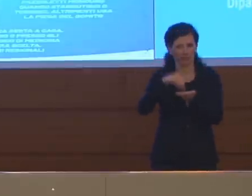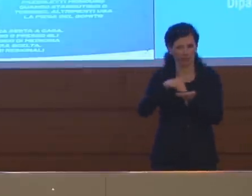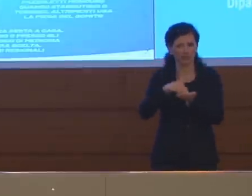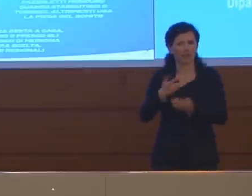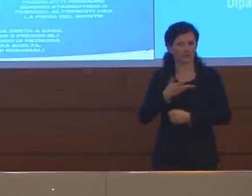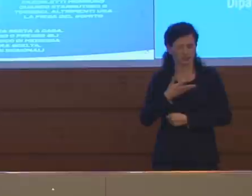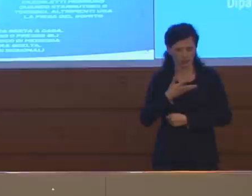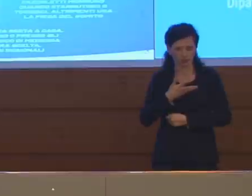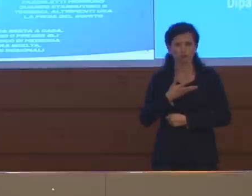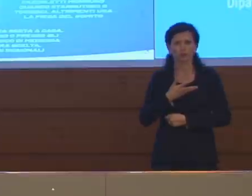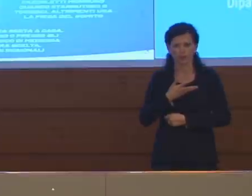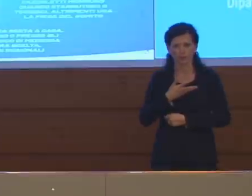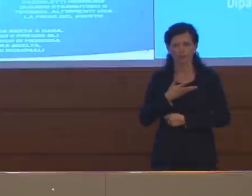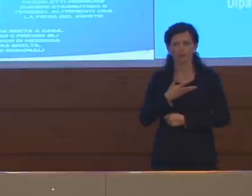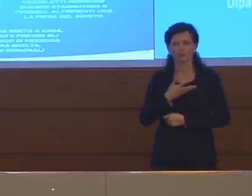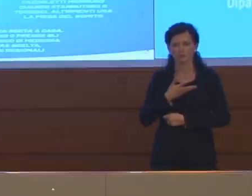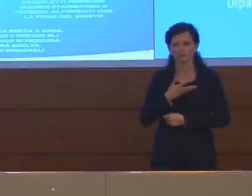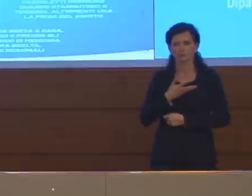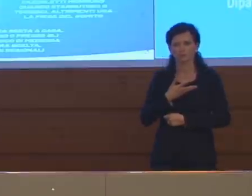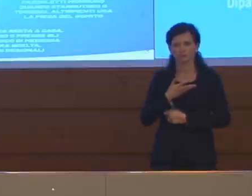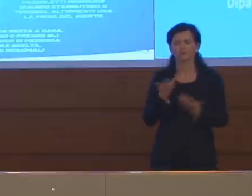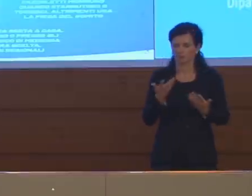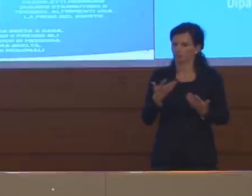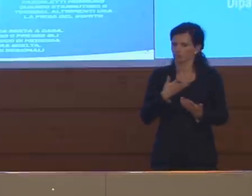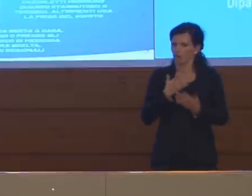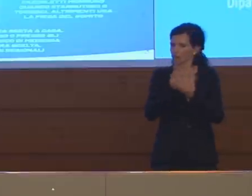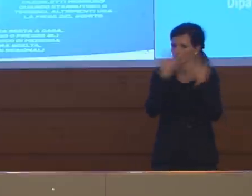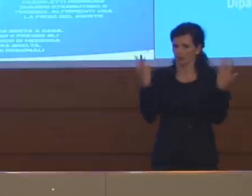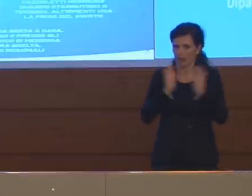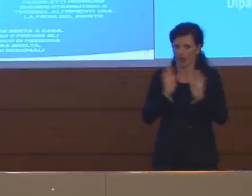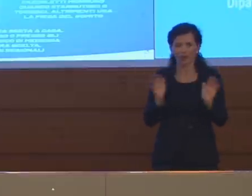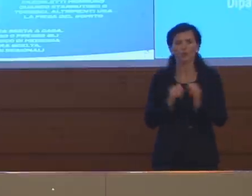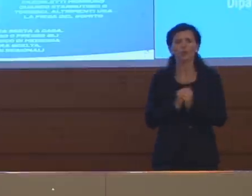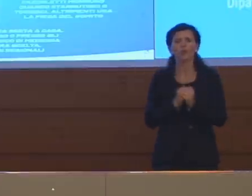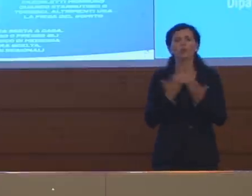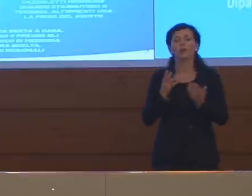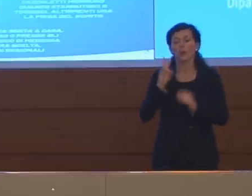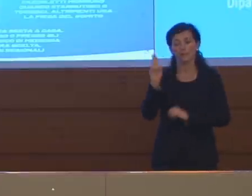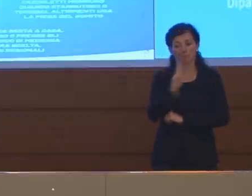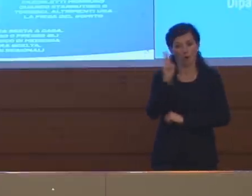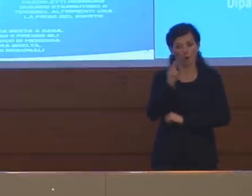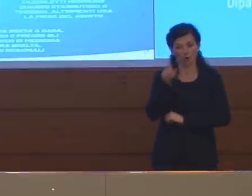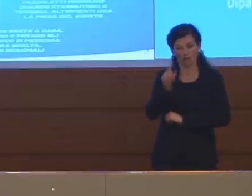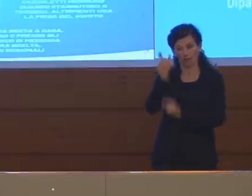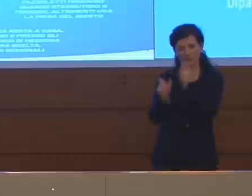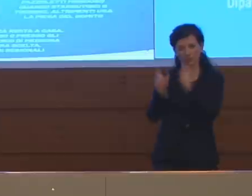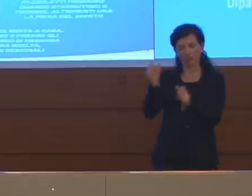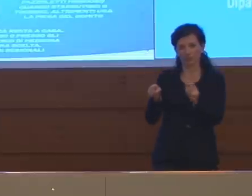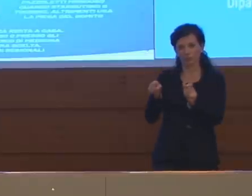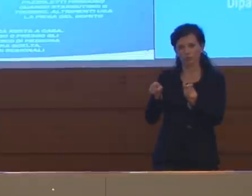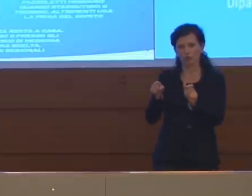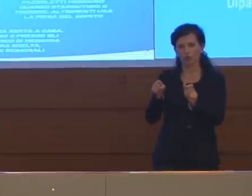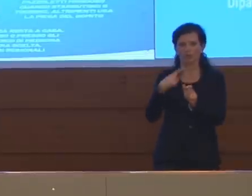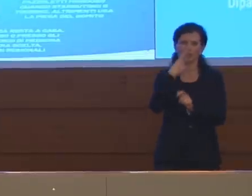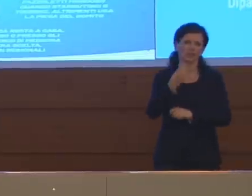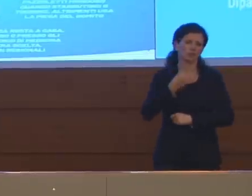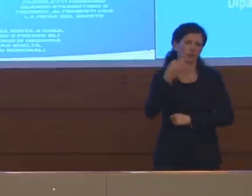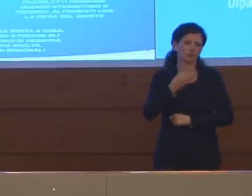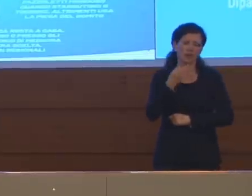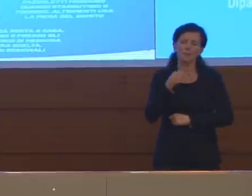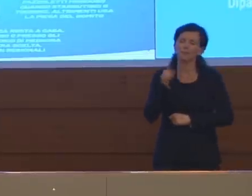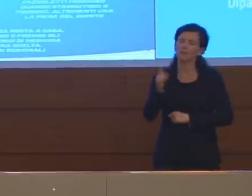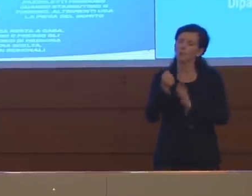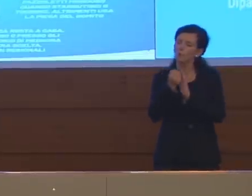casi è presente, mentre il numero dei morti, come ci siamo sempre detti, è un